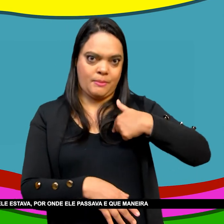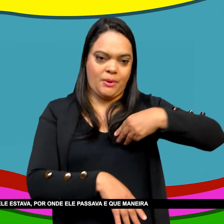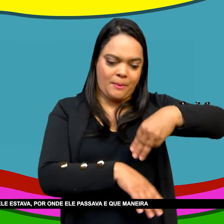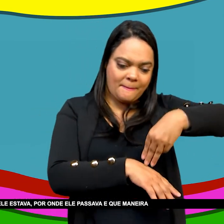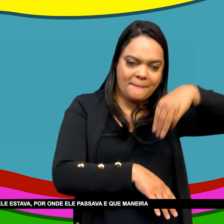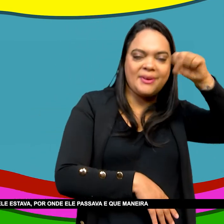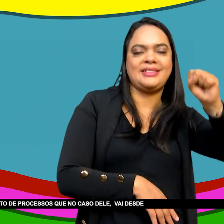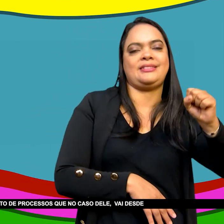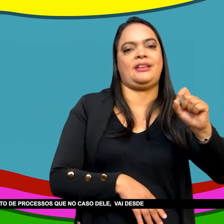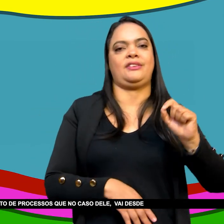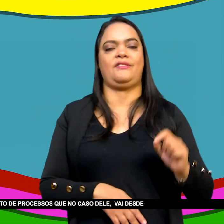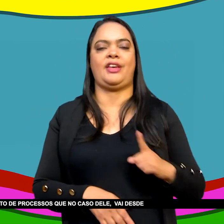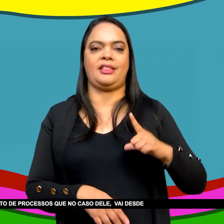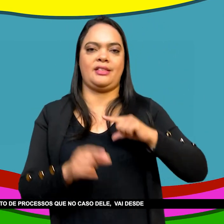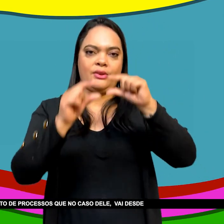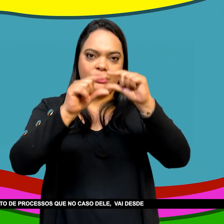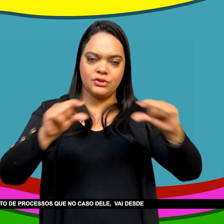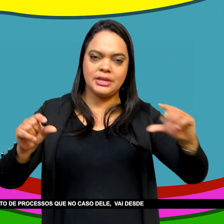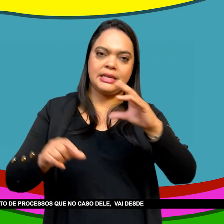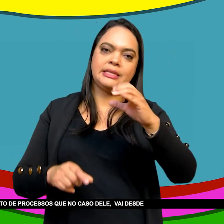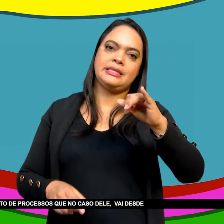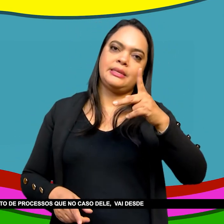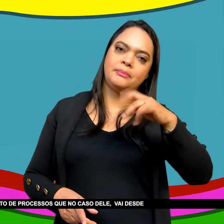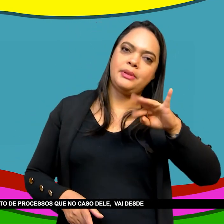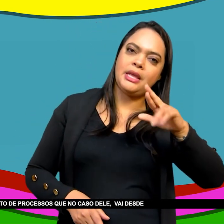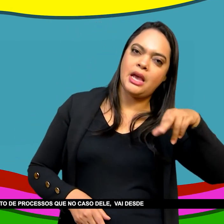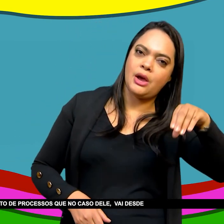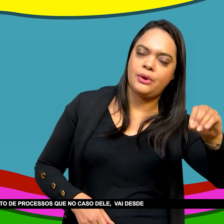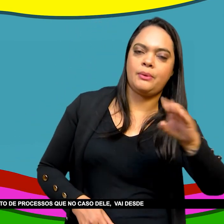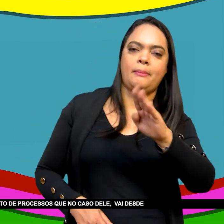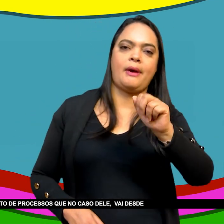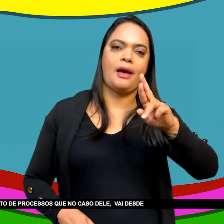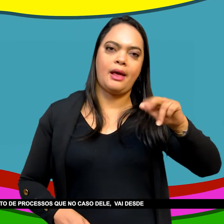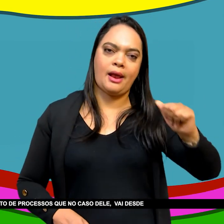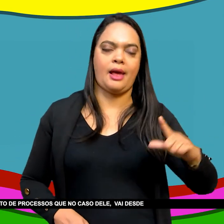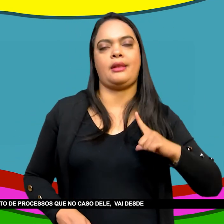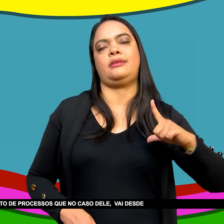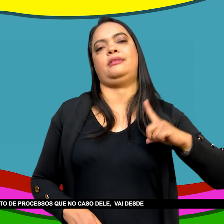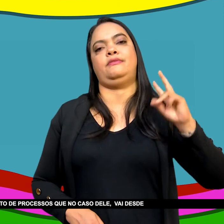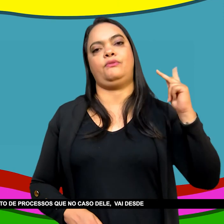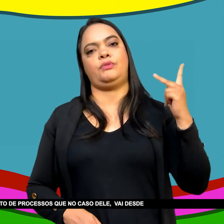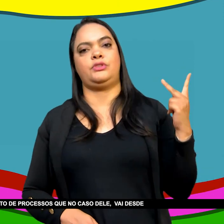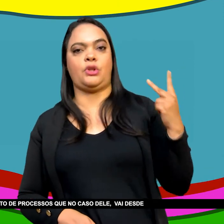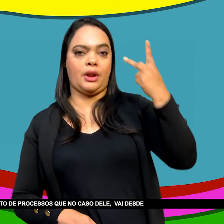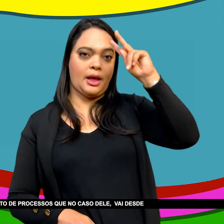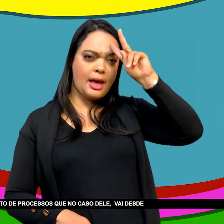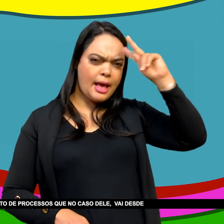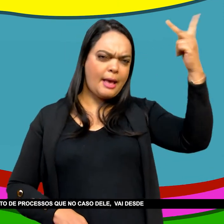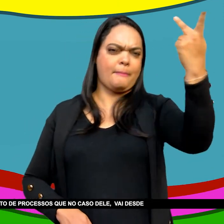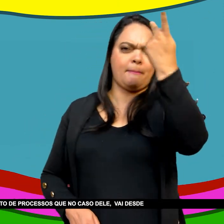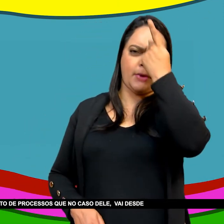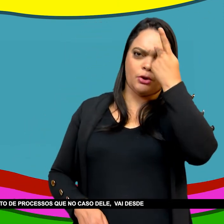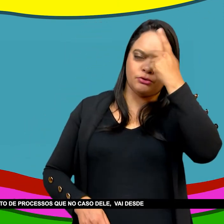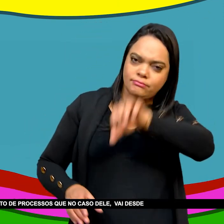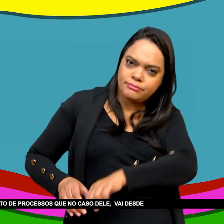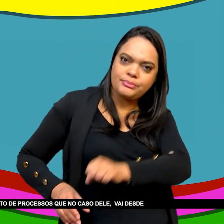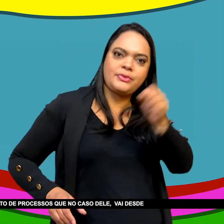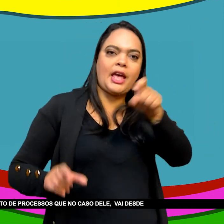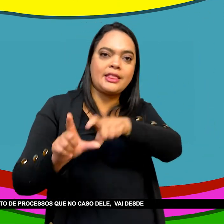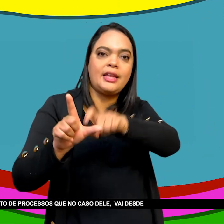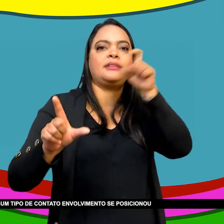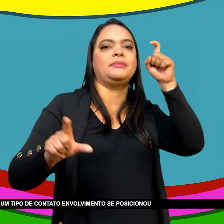De que maneira Ele propunha Ou encarava Ou criticava Todo o conjunto De processos Que no caso dele